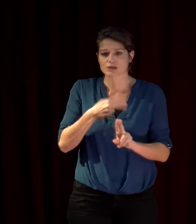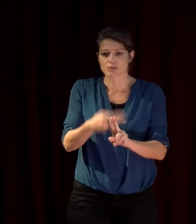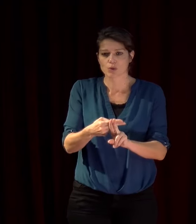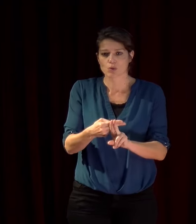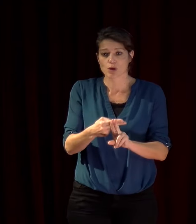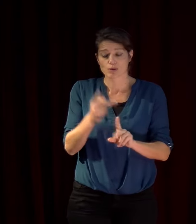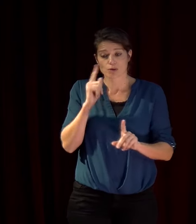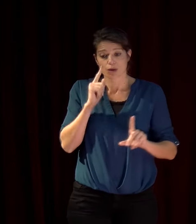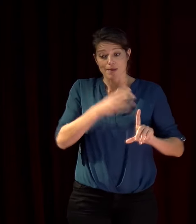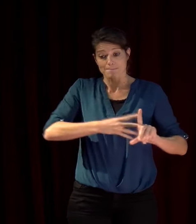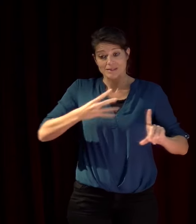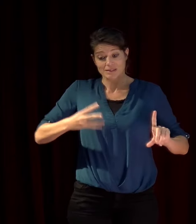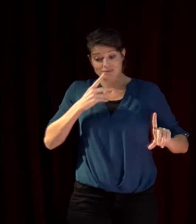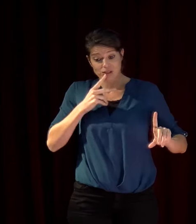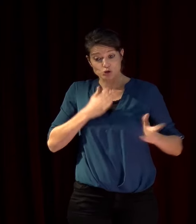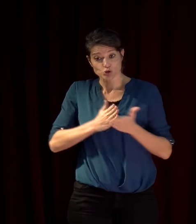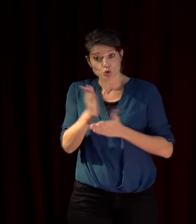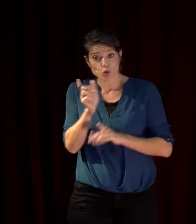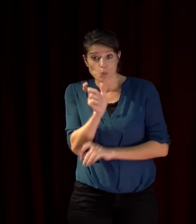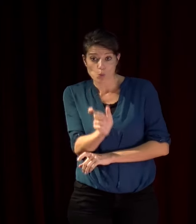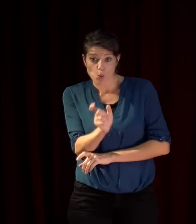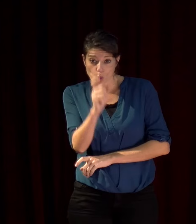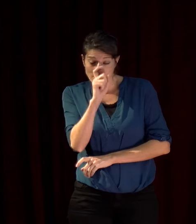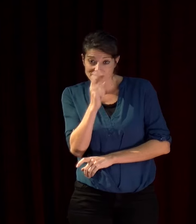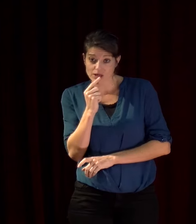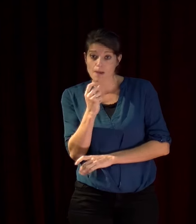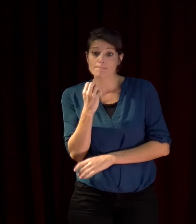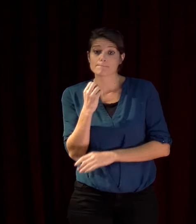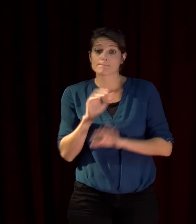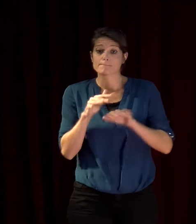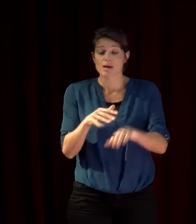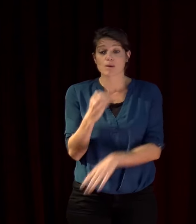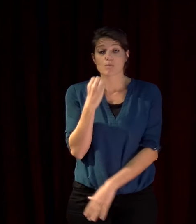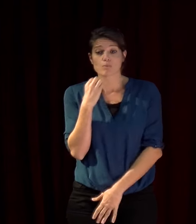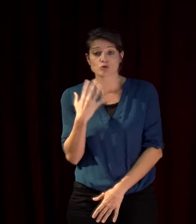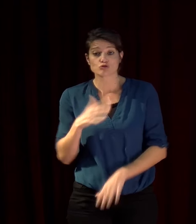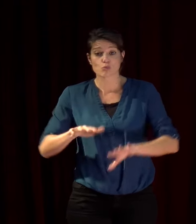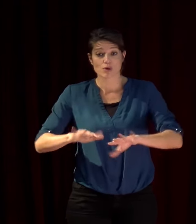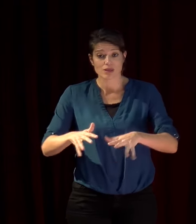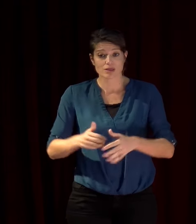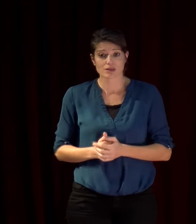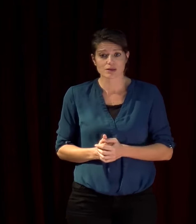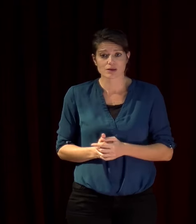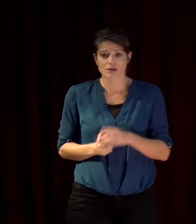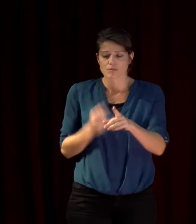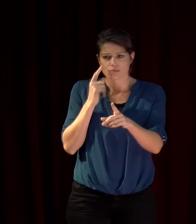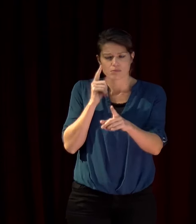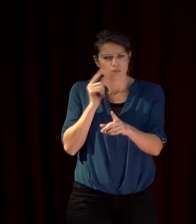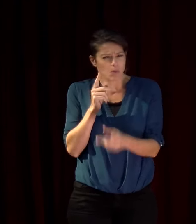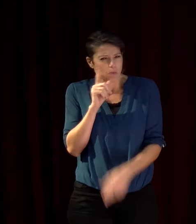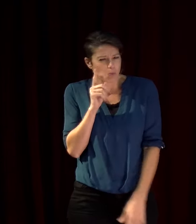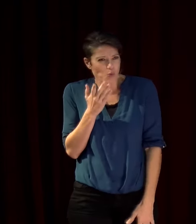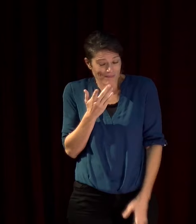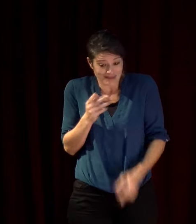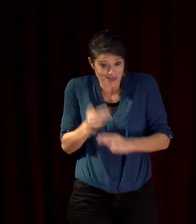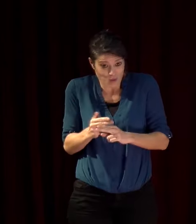blanche oui moyenne la mer blanche moyenne bon alors pourquoi vous donc il y avait des noms